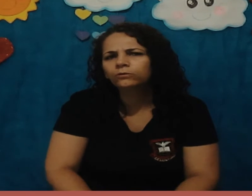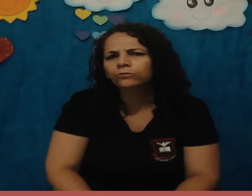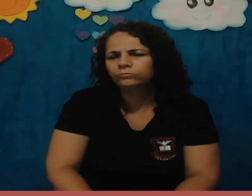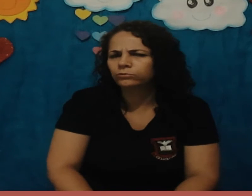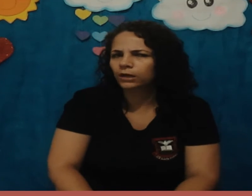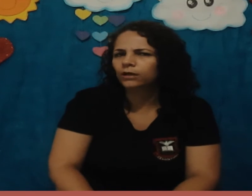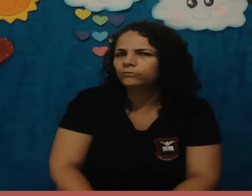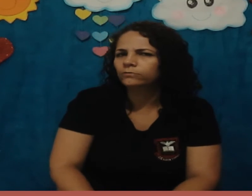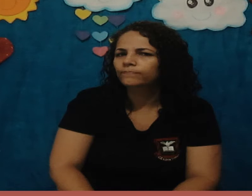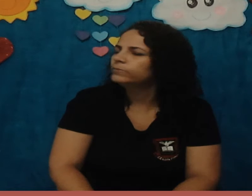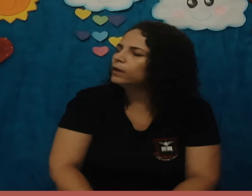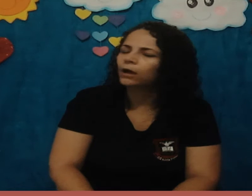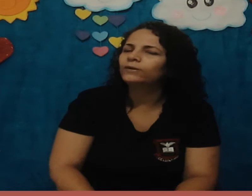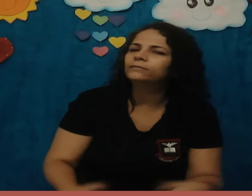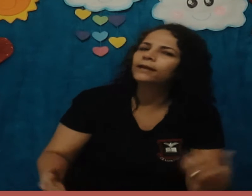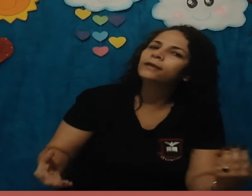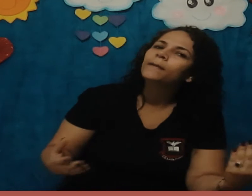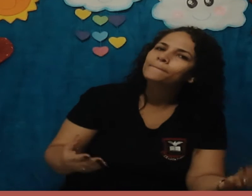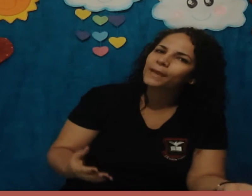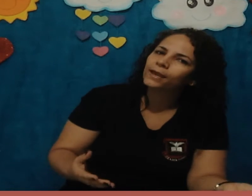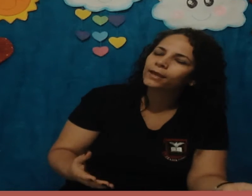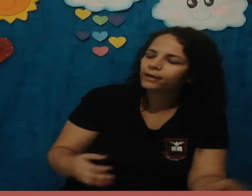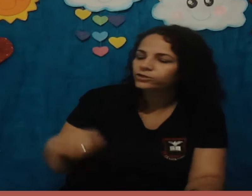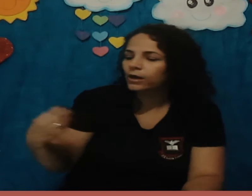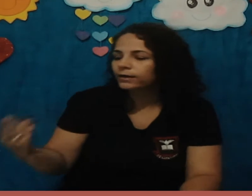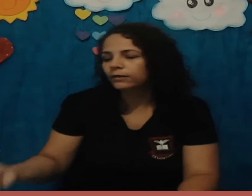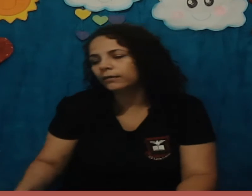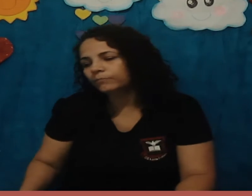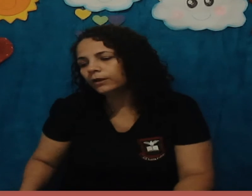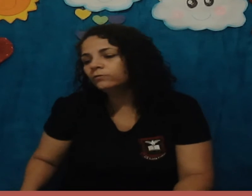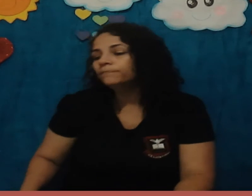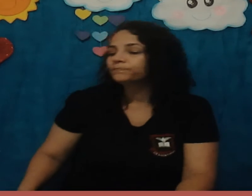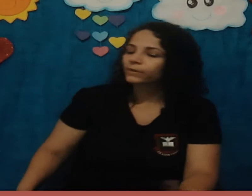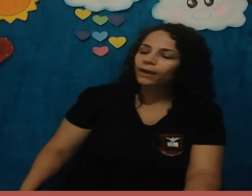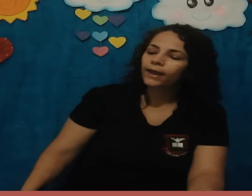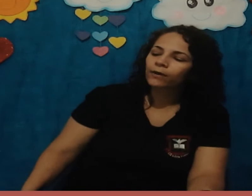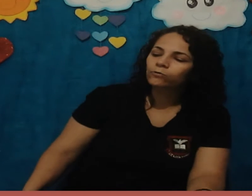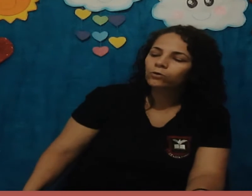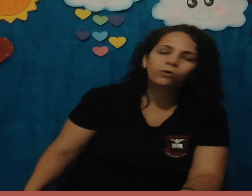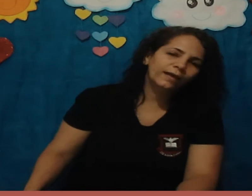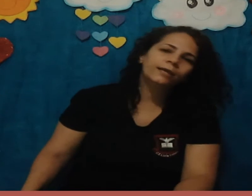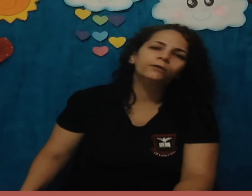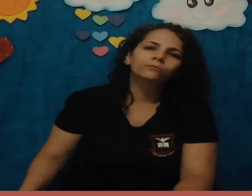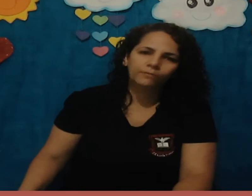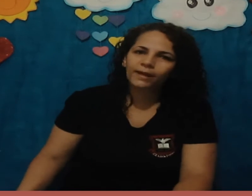O tucano? Não, ele tem penas. Quem tem pelo é o coelhinho, não é?